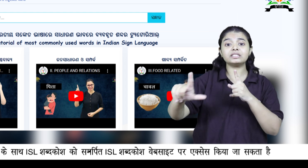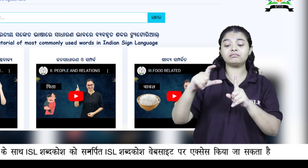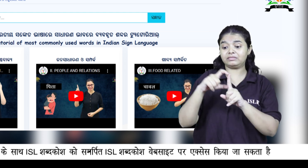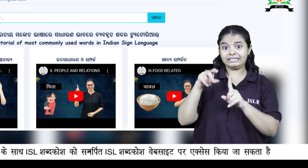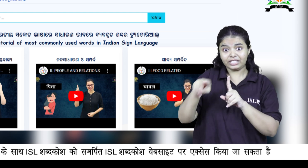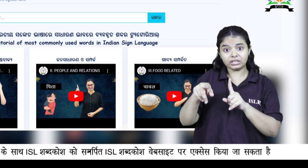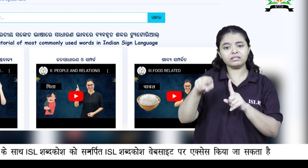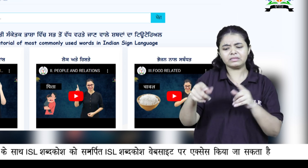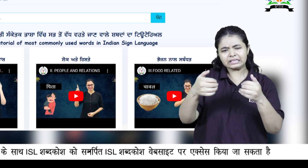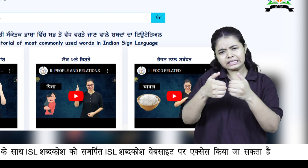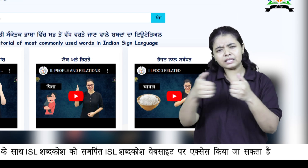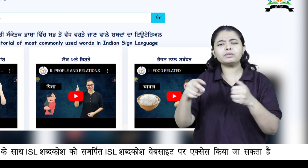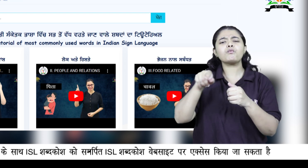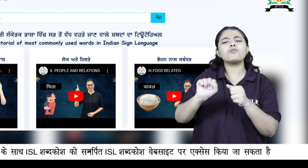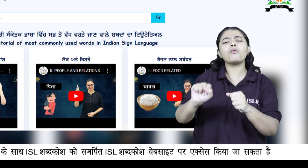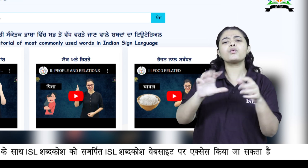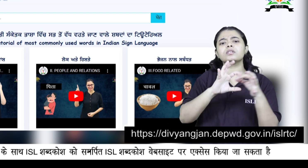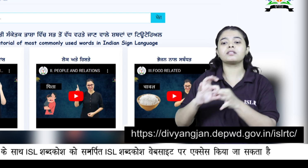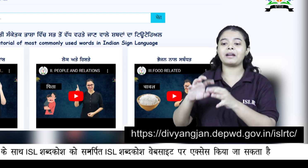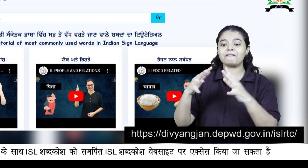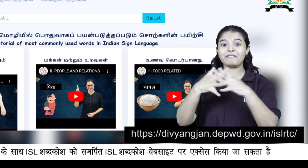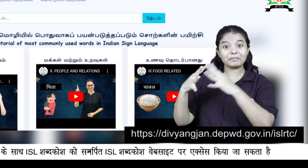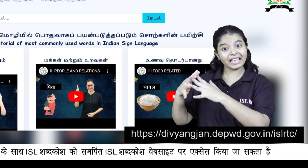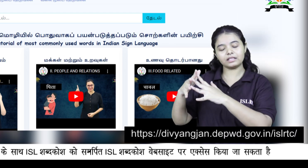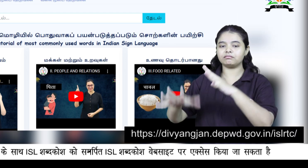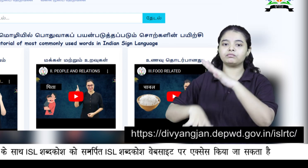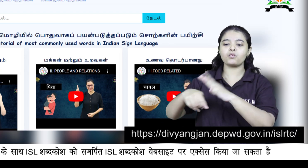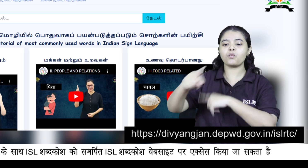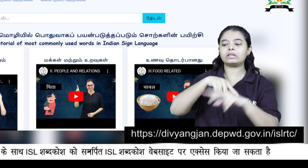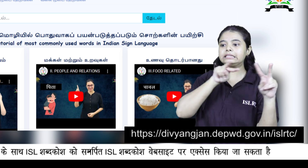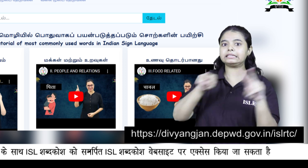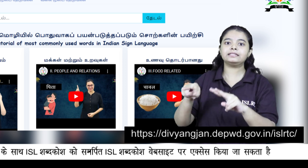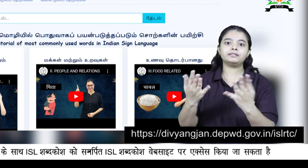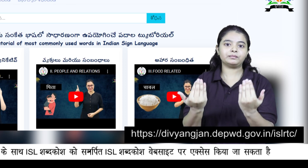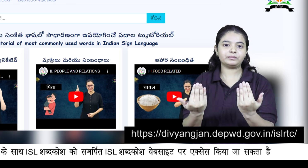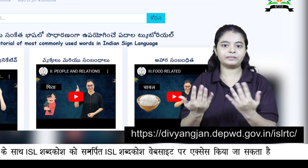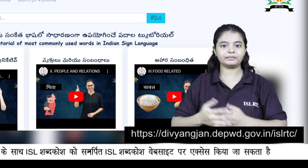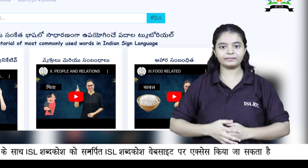ISL शब्दकोश को समर्बित ISL शब्दकोश वेबसाइट पर एकसेस किया जा सकता है